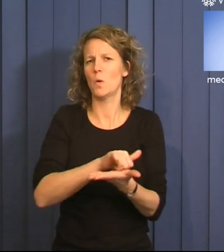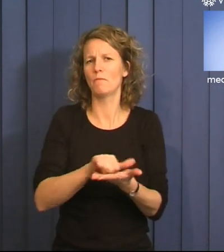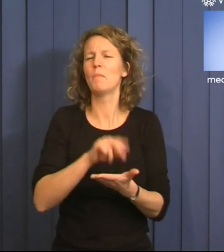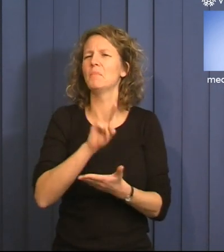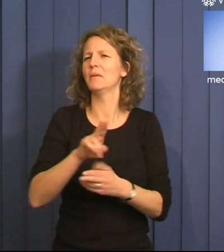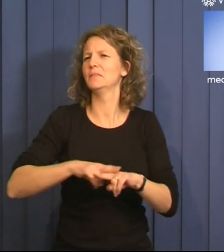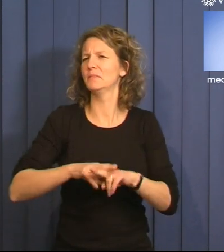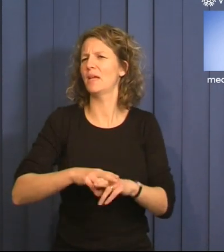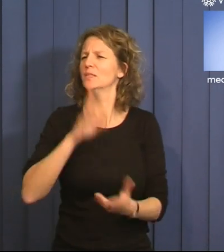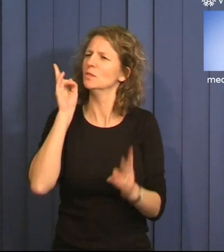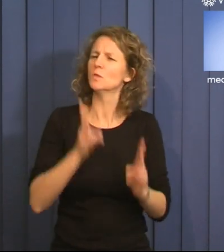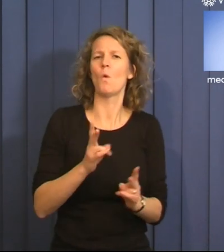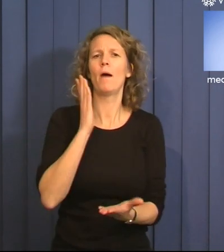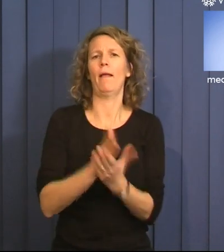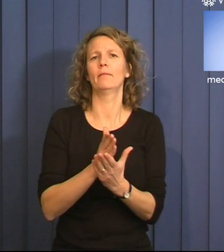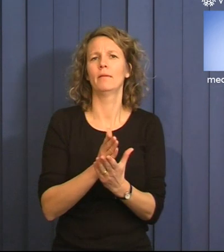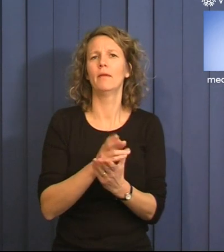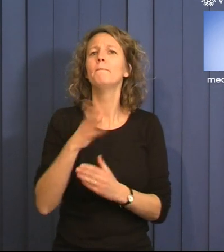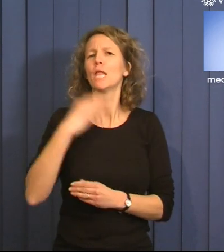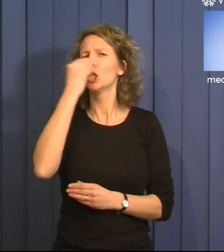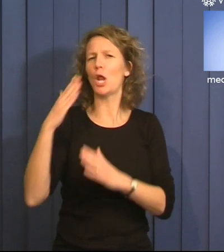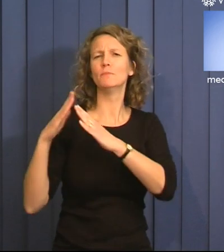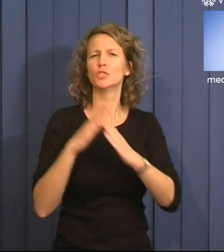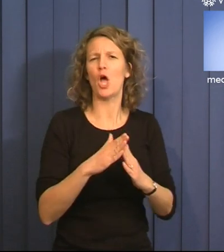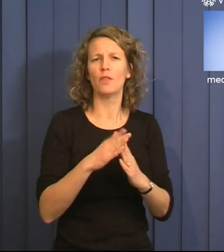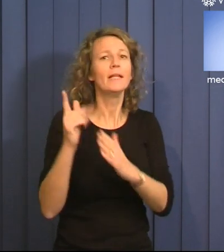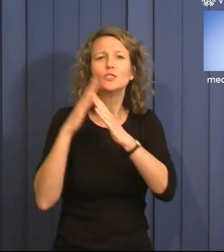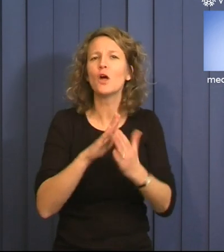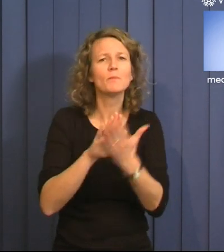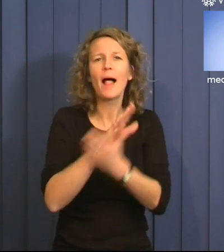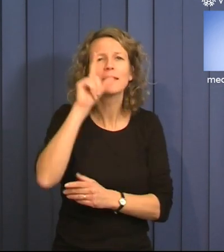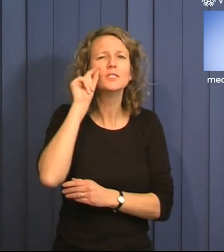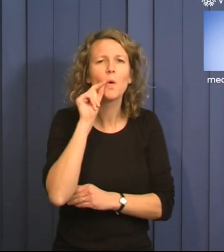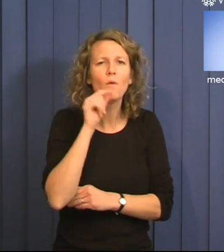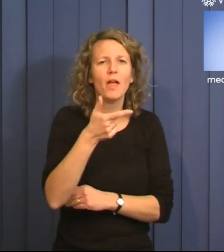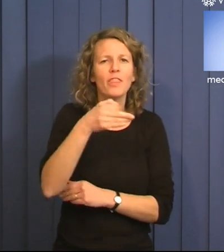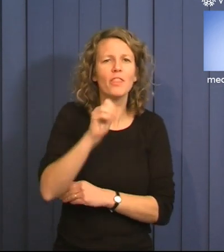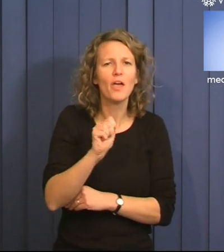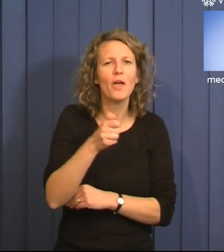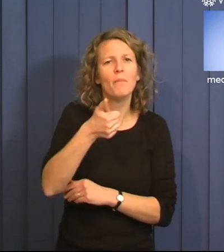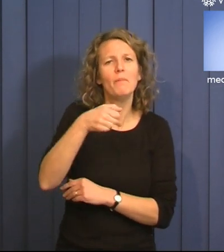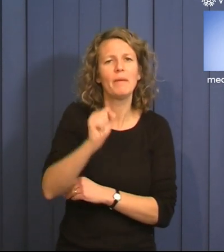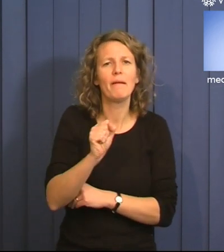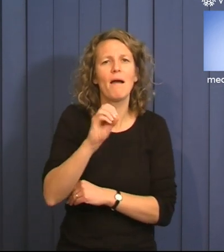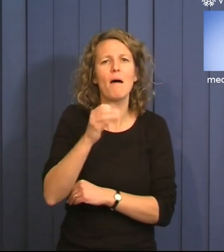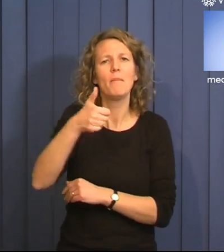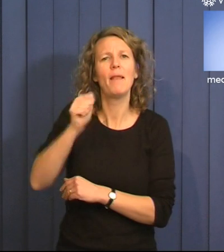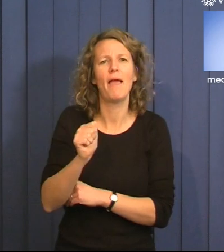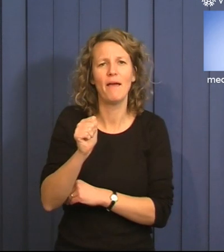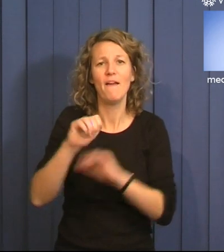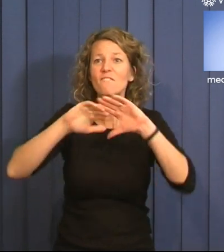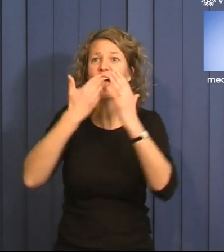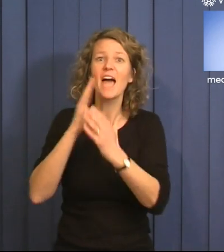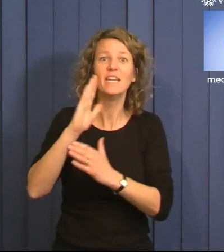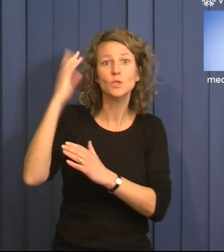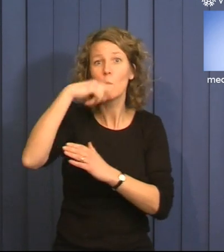York för mig. Min drömstad, staden som aldrig sover. Det är Big Apple och världens huvudstad. Kärt barn har